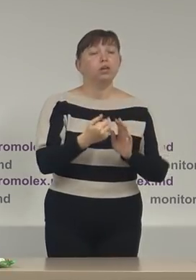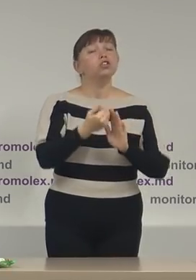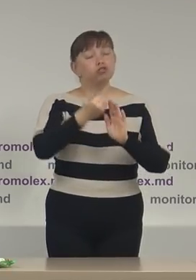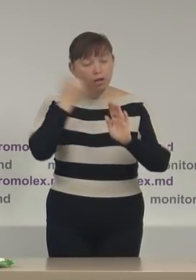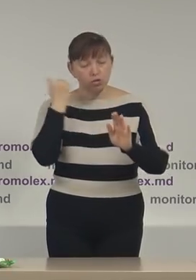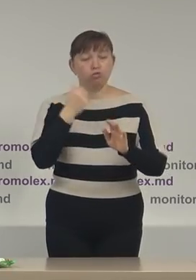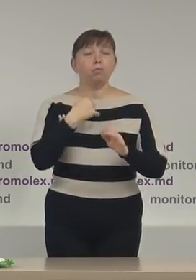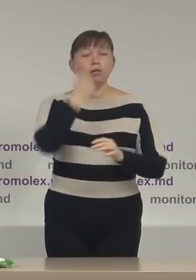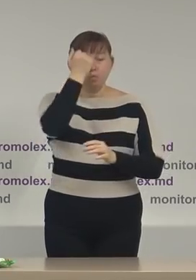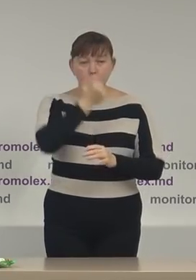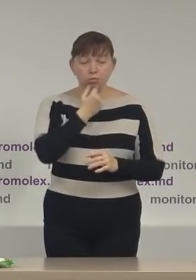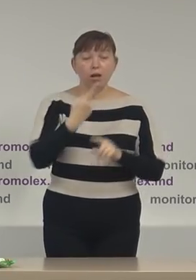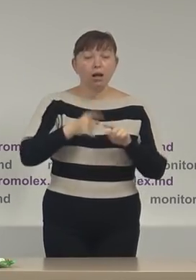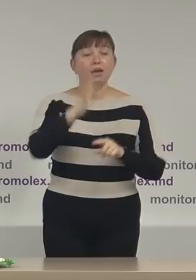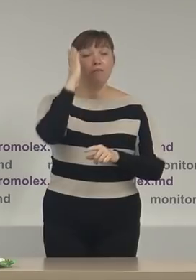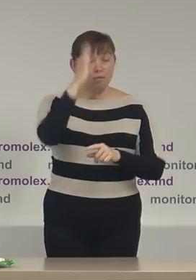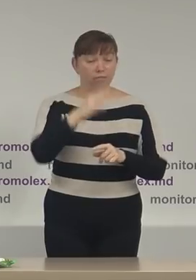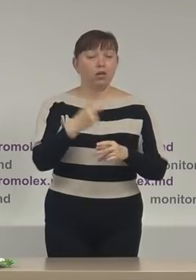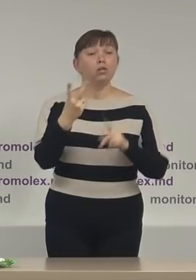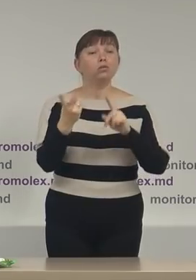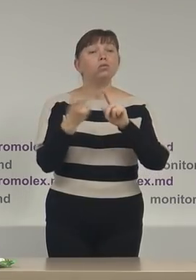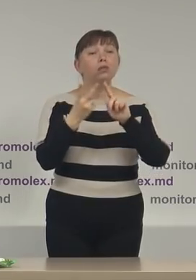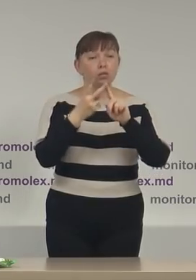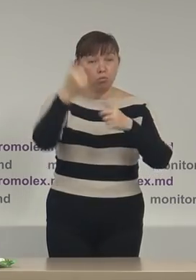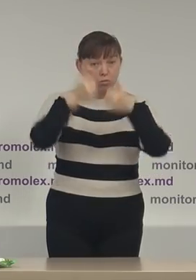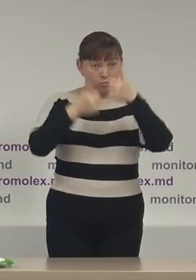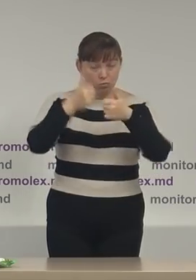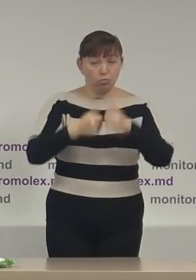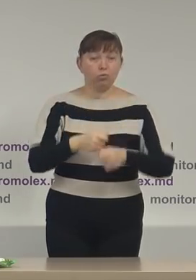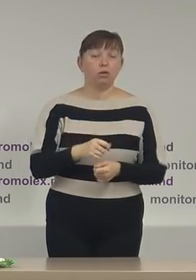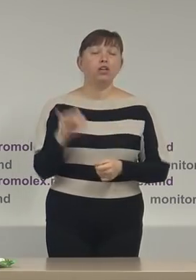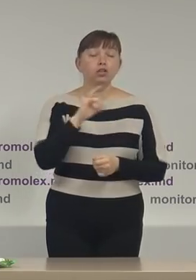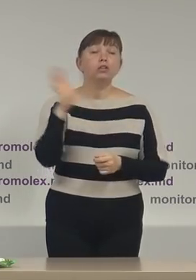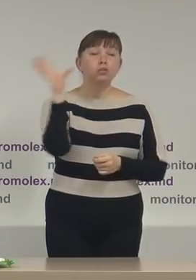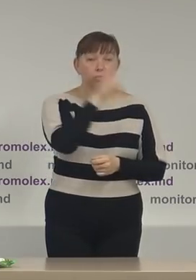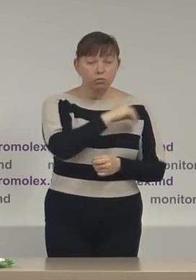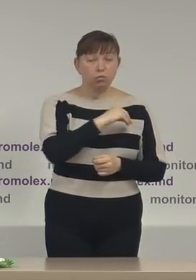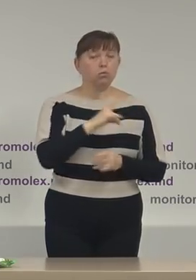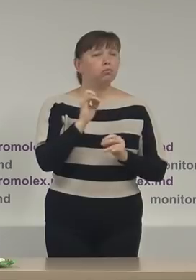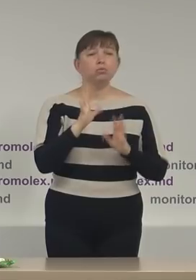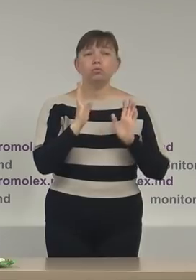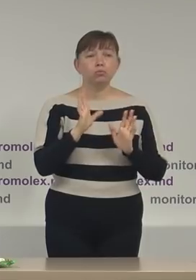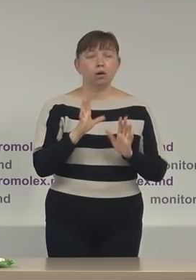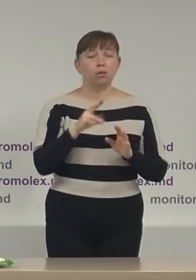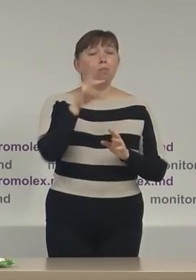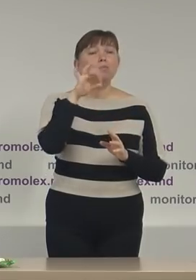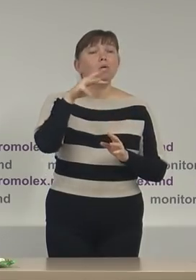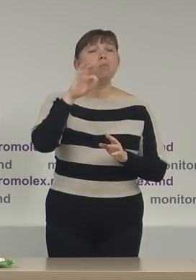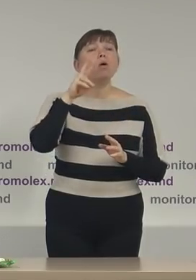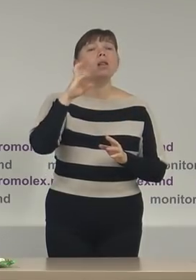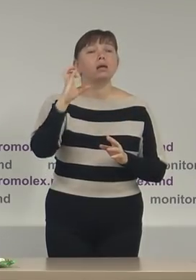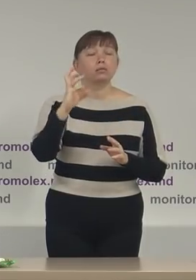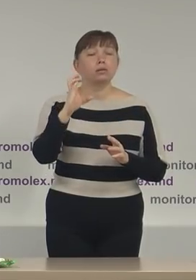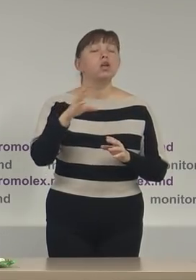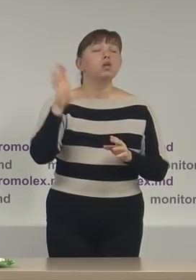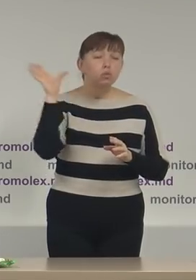pentru prestația pe care o vor avea în turul 2 de scurtin și îi chem pe toți observatorii nu doar din partea Promolex dar toți